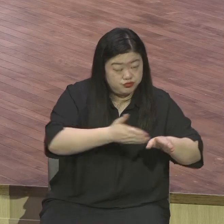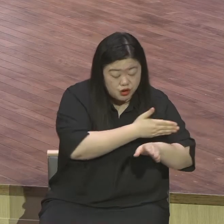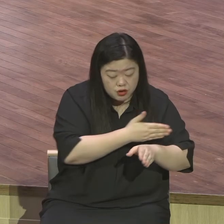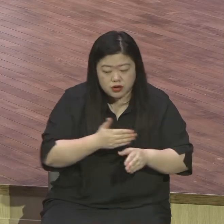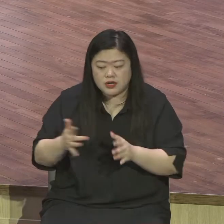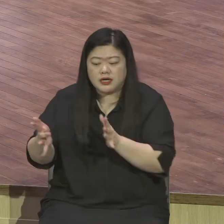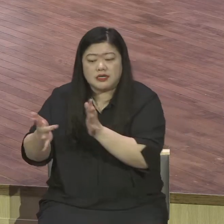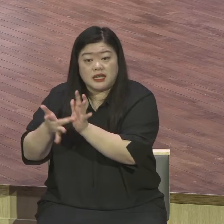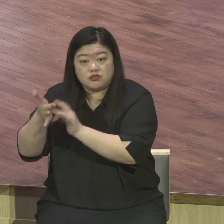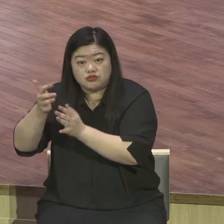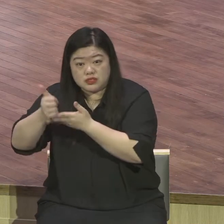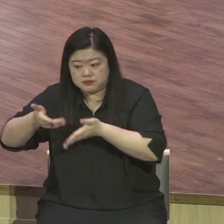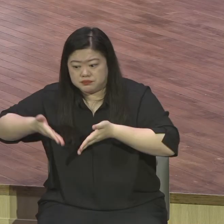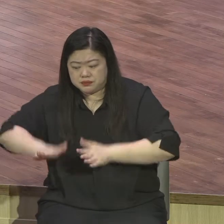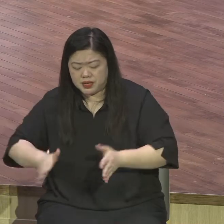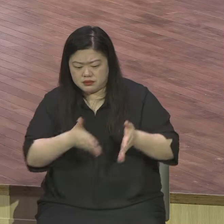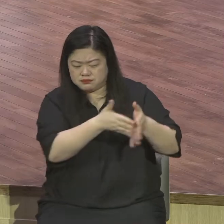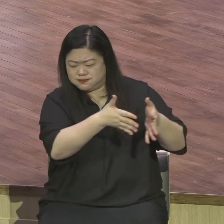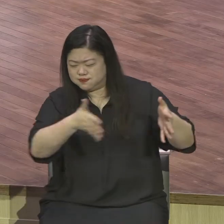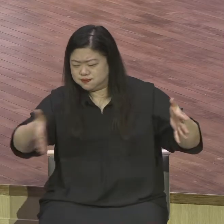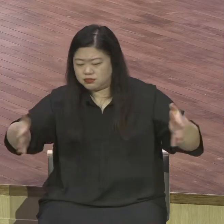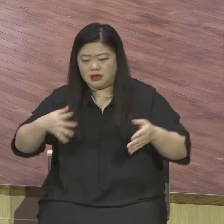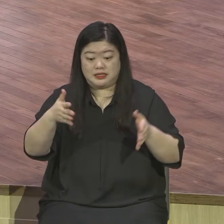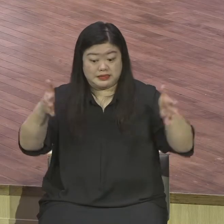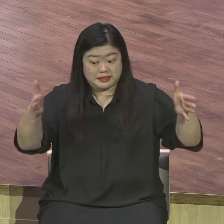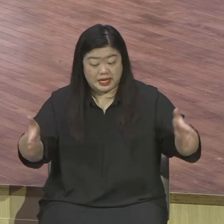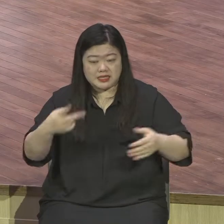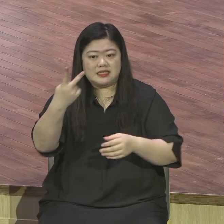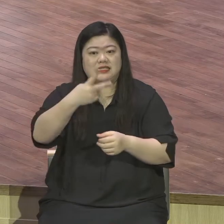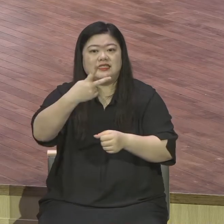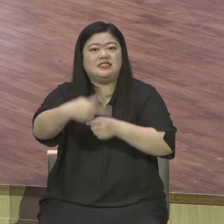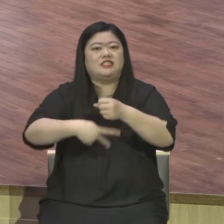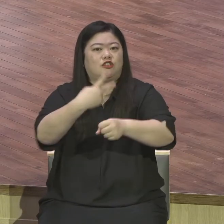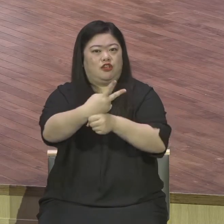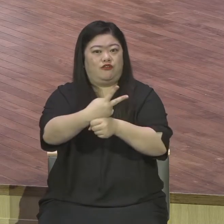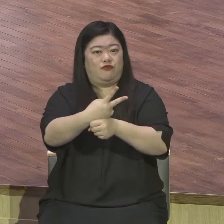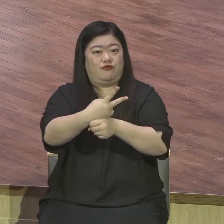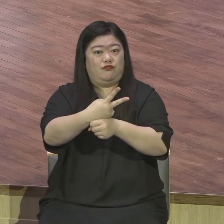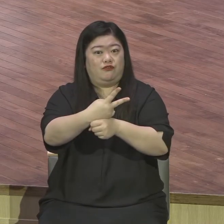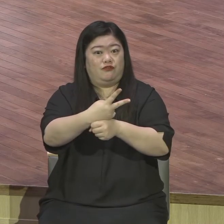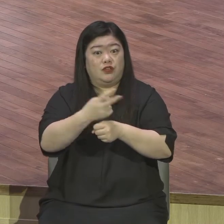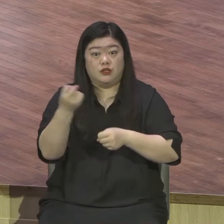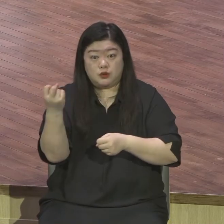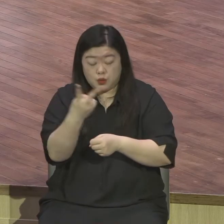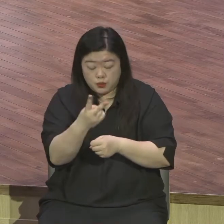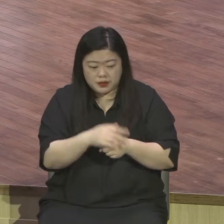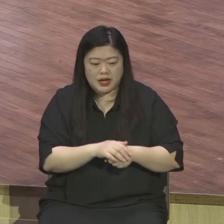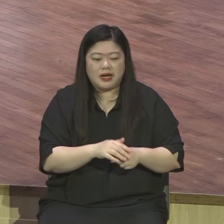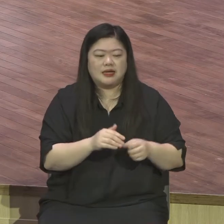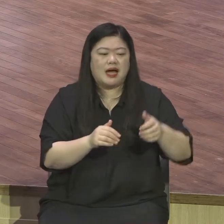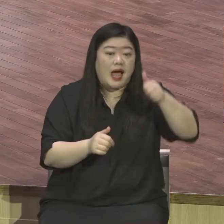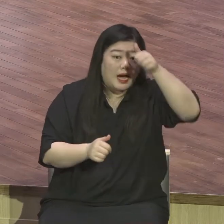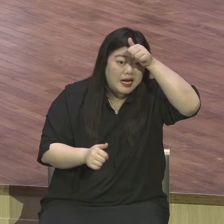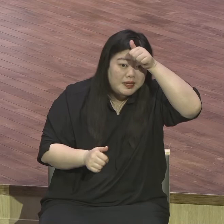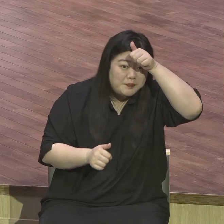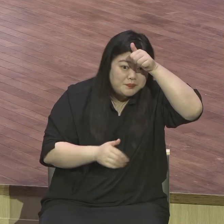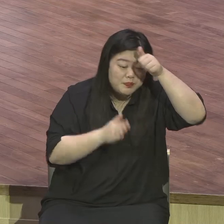나이들이 나오잖아요 아담이 몇 살 쭉 나오니까 그렇게 계산하면 인류 역사는 6천년이에요 그전에 행화